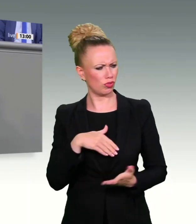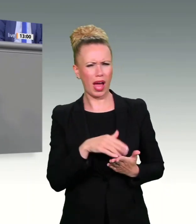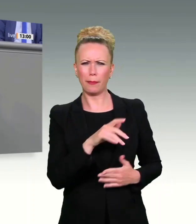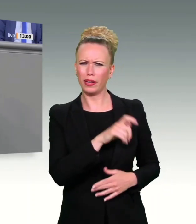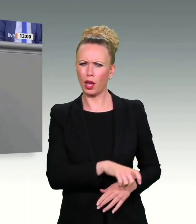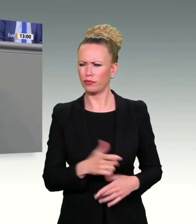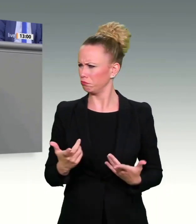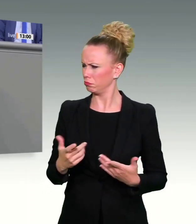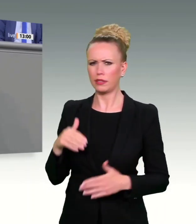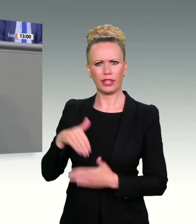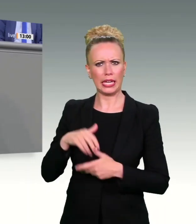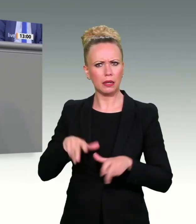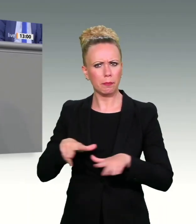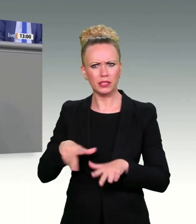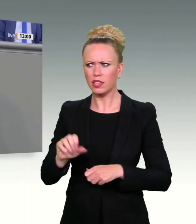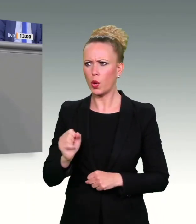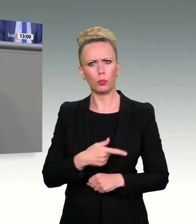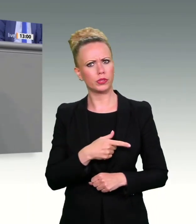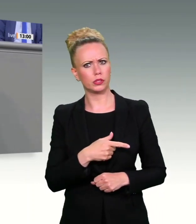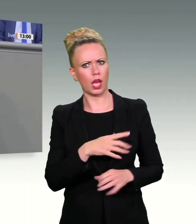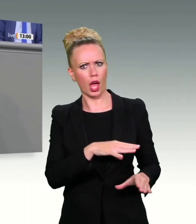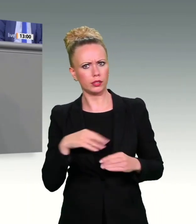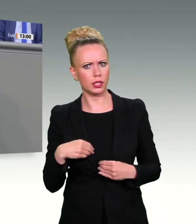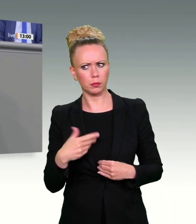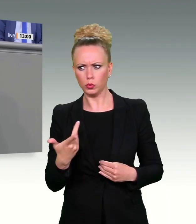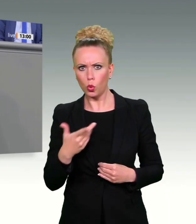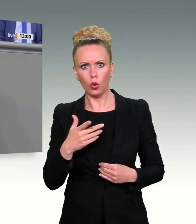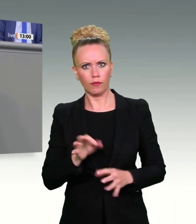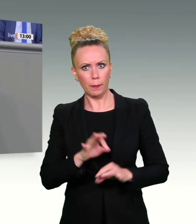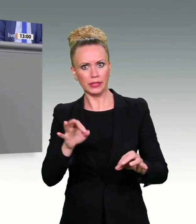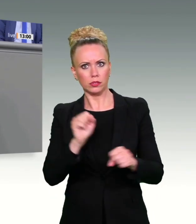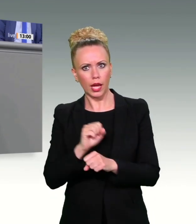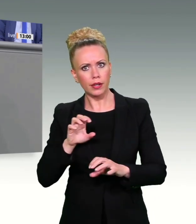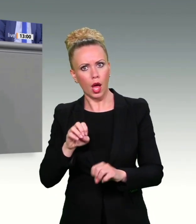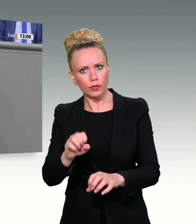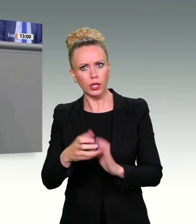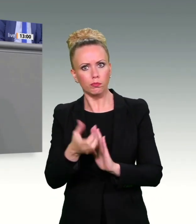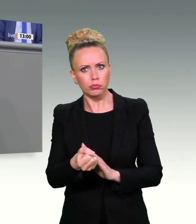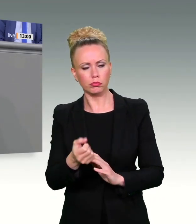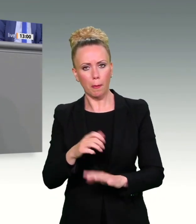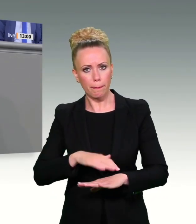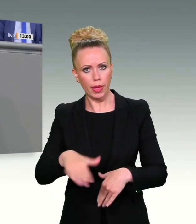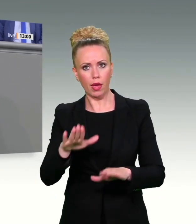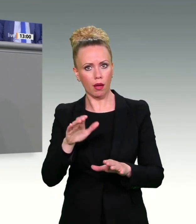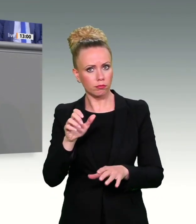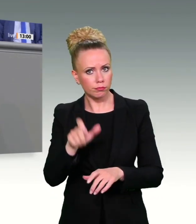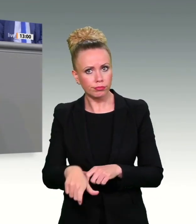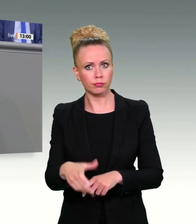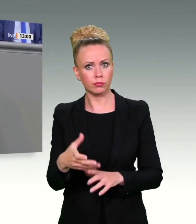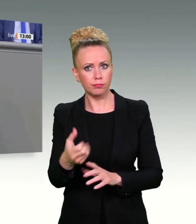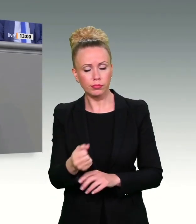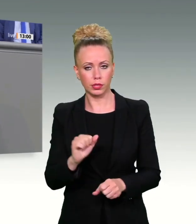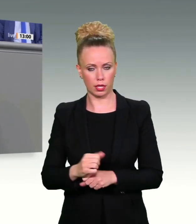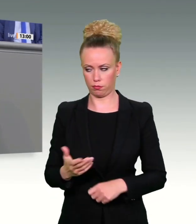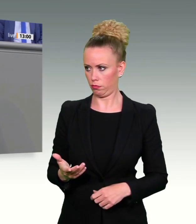Innenministern in diesem Land eigentlich los ist. Meine Damen und Herren, ich will Ihnen das ganz klar sagen, wer sich einer Diskussion